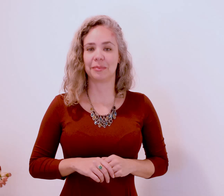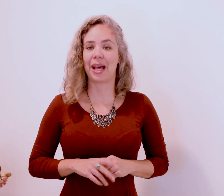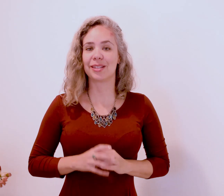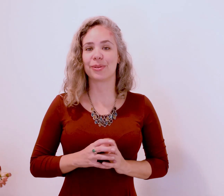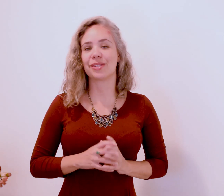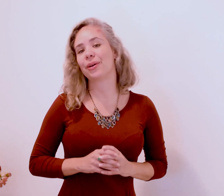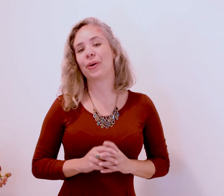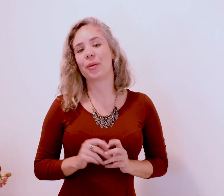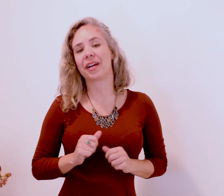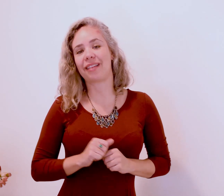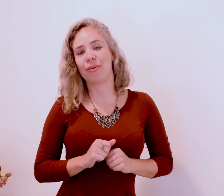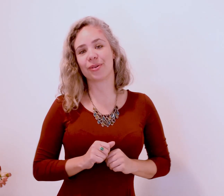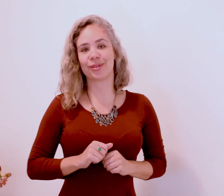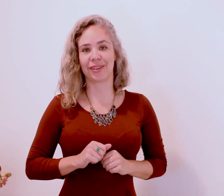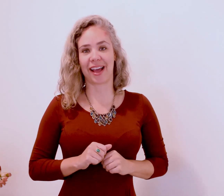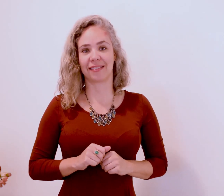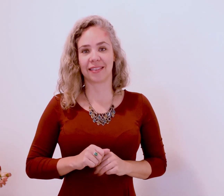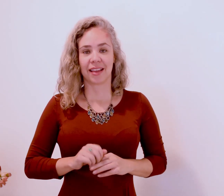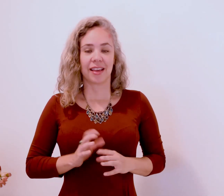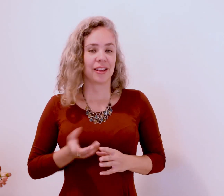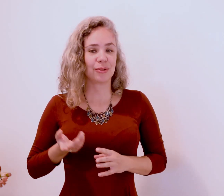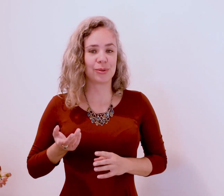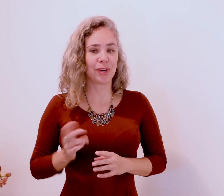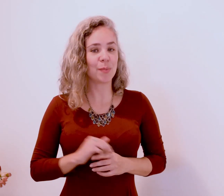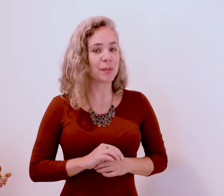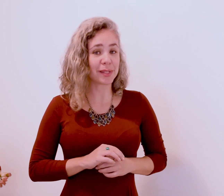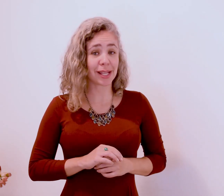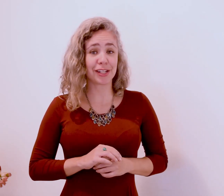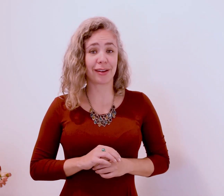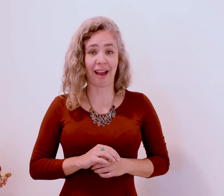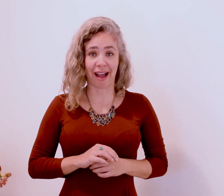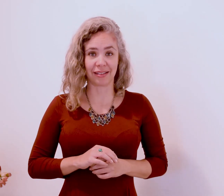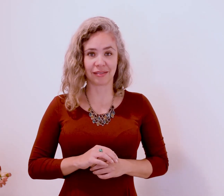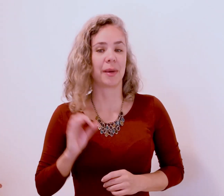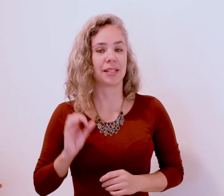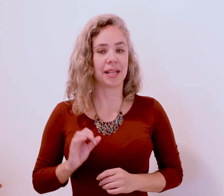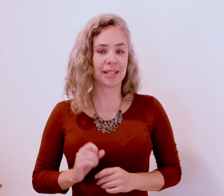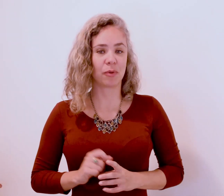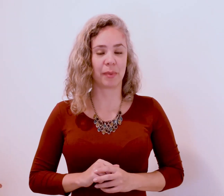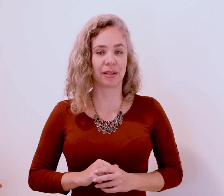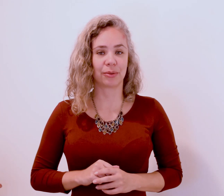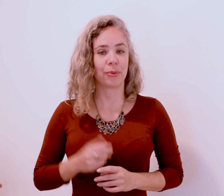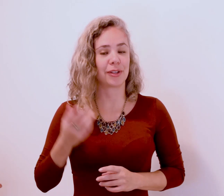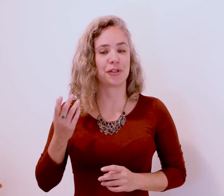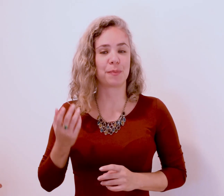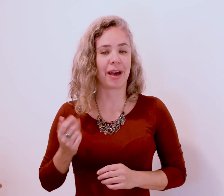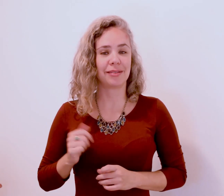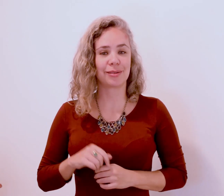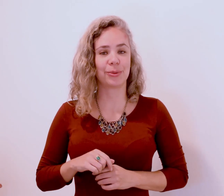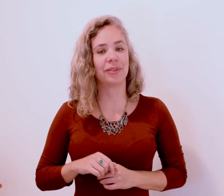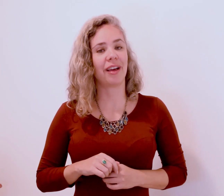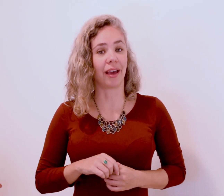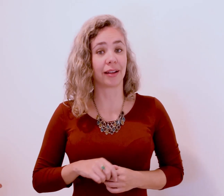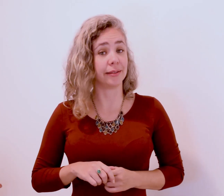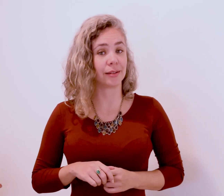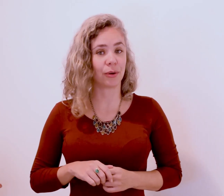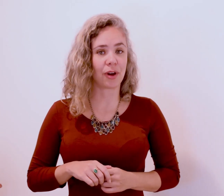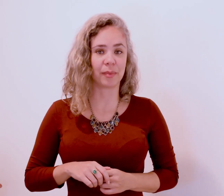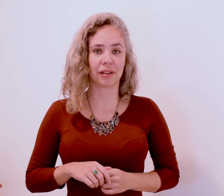A situação econômica tá osso, né? Eu não sou nenhuma especialista na área, mas nesse momento, o a gente mais escuta é crise econômica.